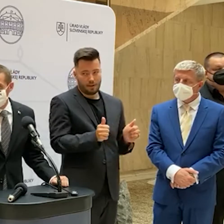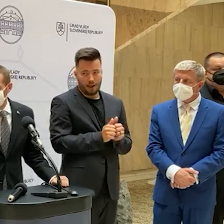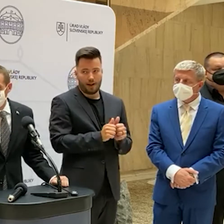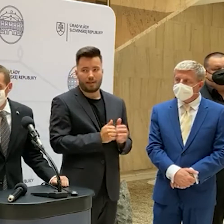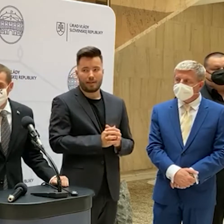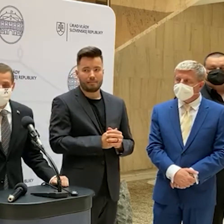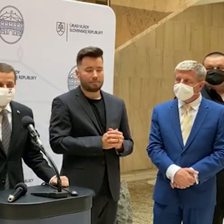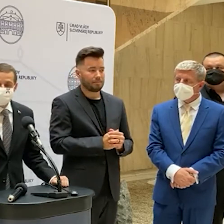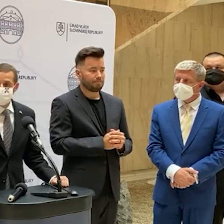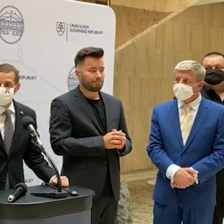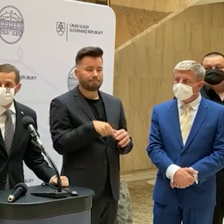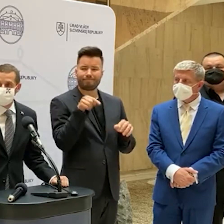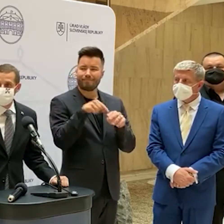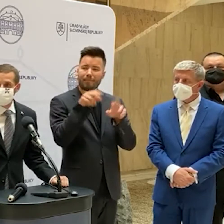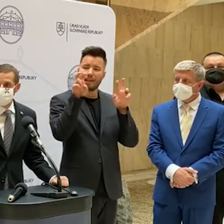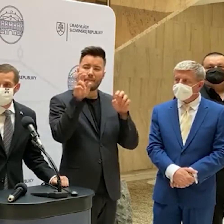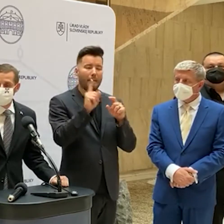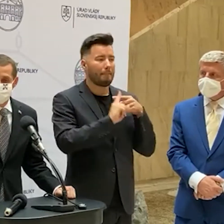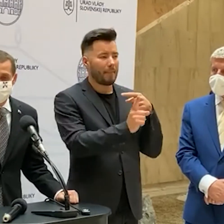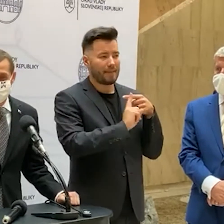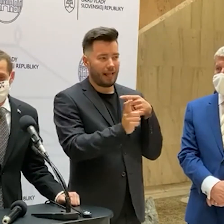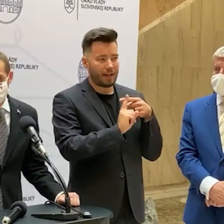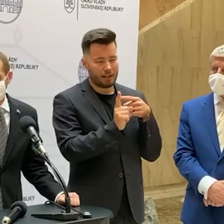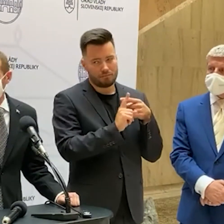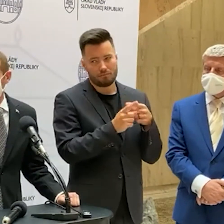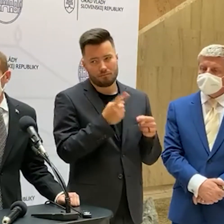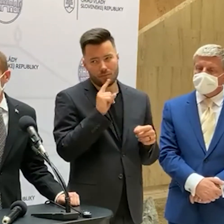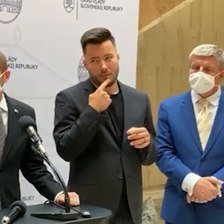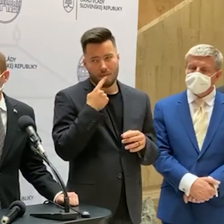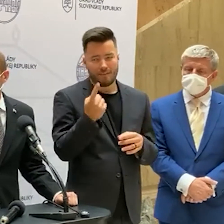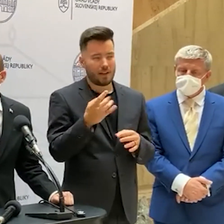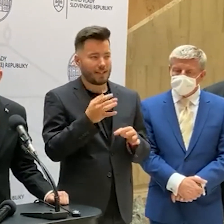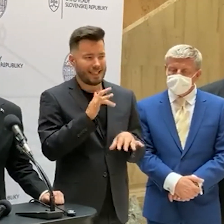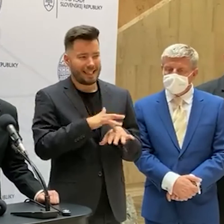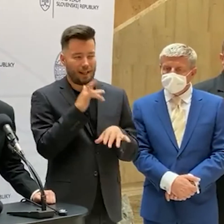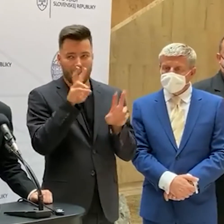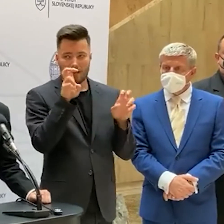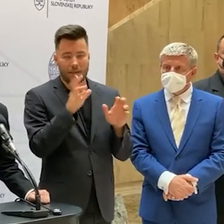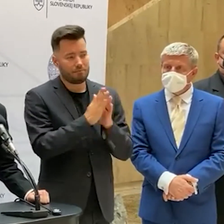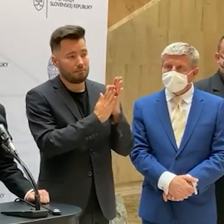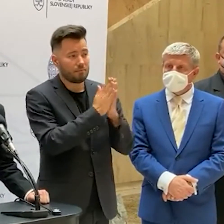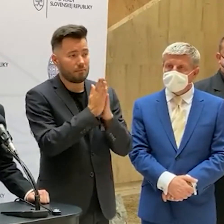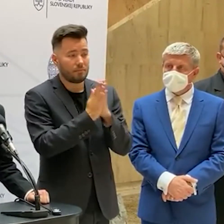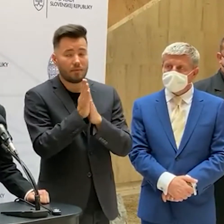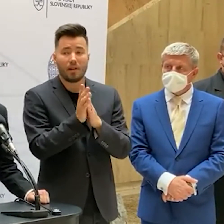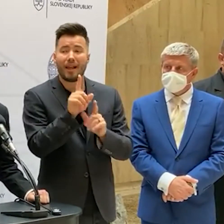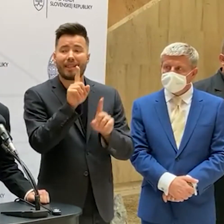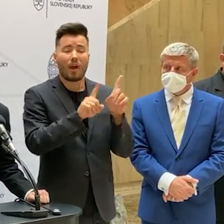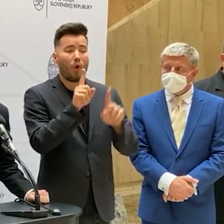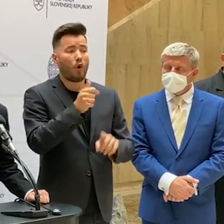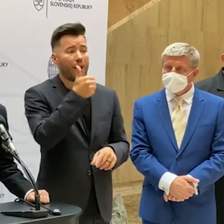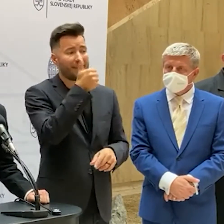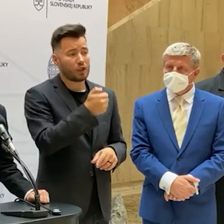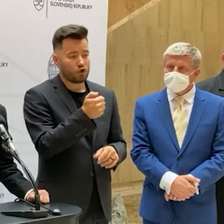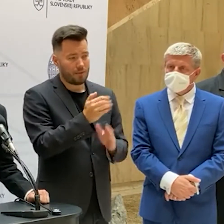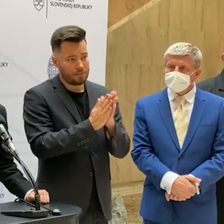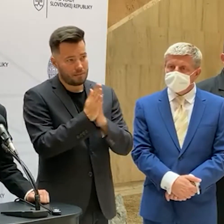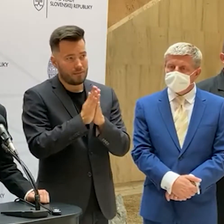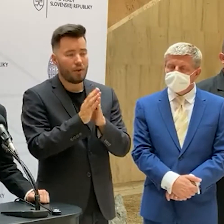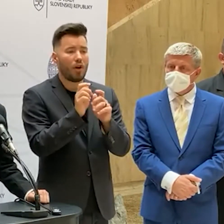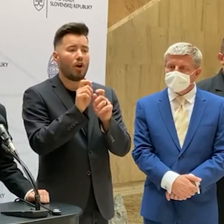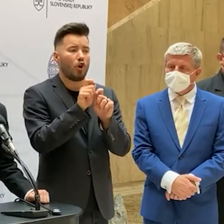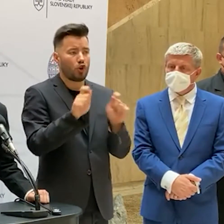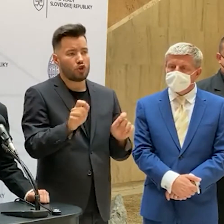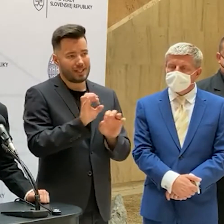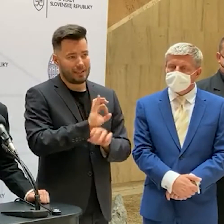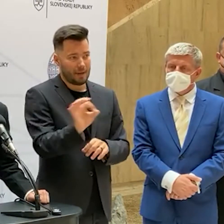poviem to celkom úprimne, veľmi citlivá záležitosť, ale majú teraz naozaj niekoľko týždňov na to, aby sa rozhodli správne ochrániť